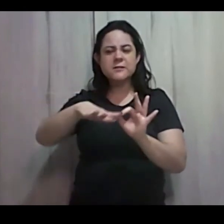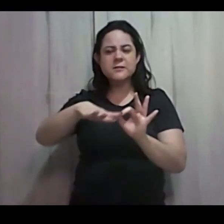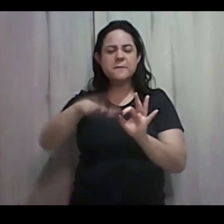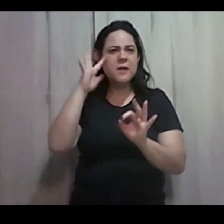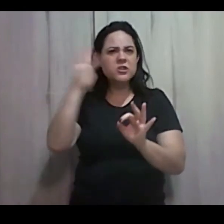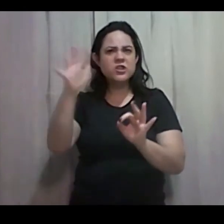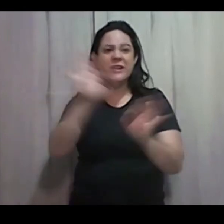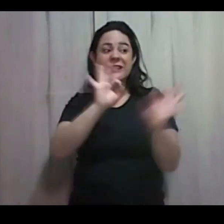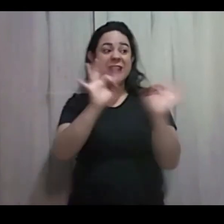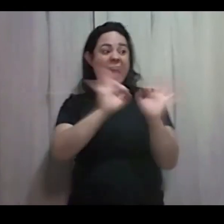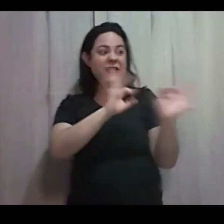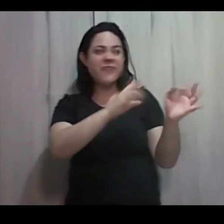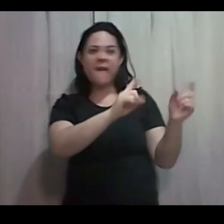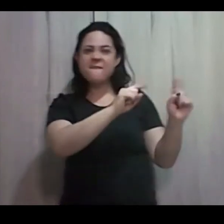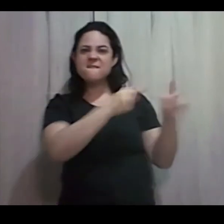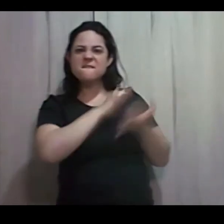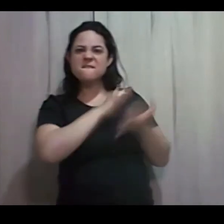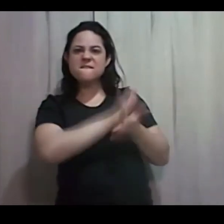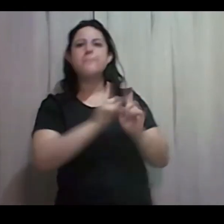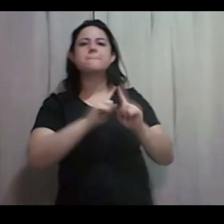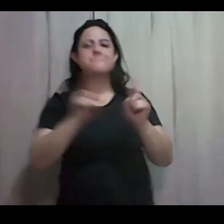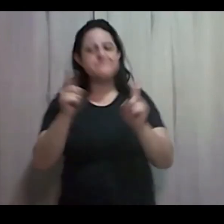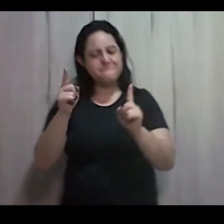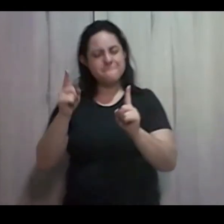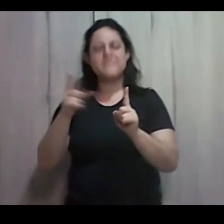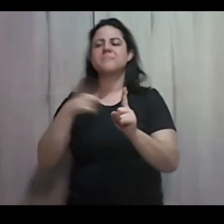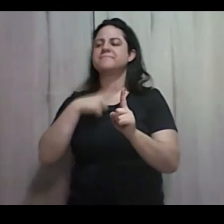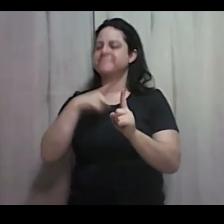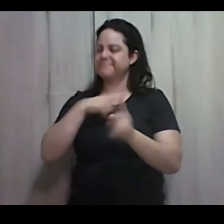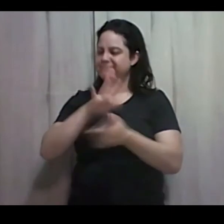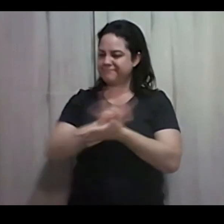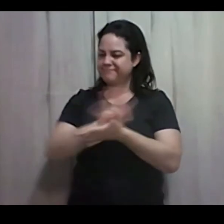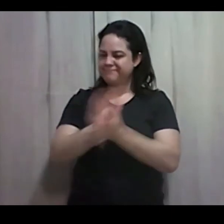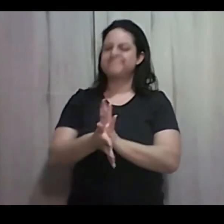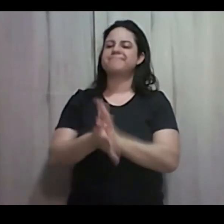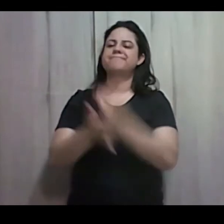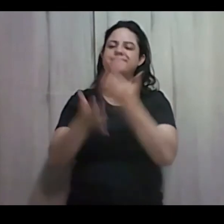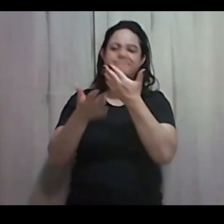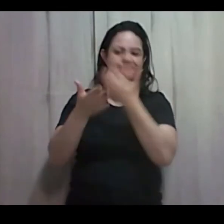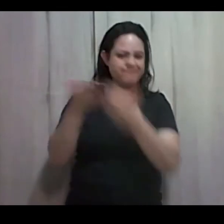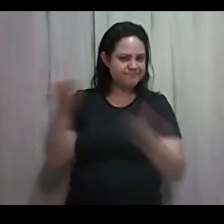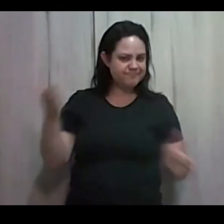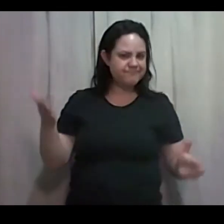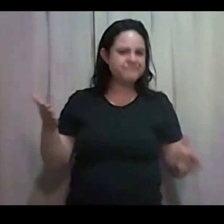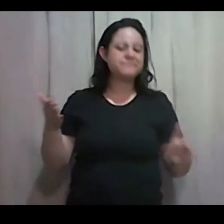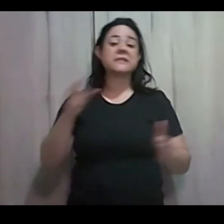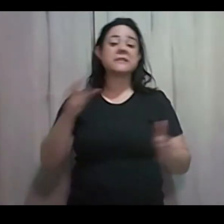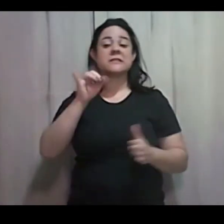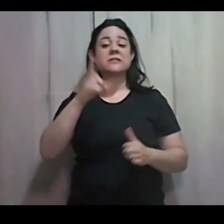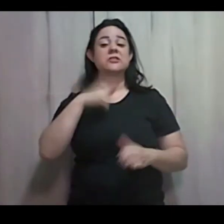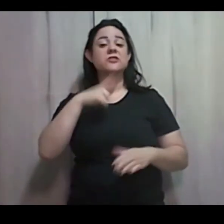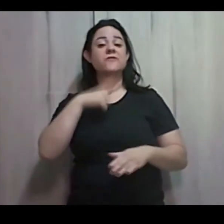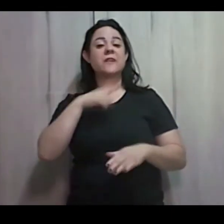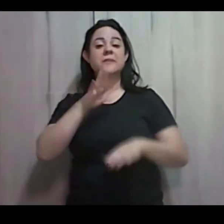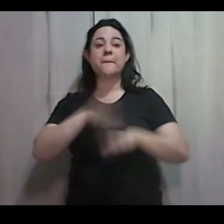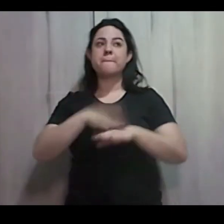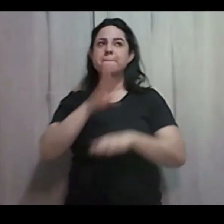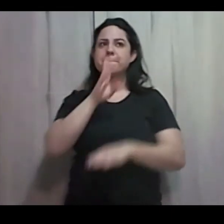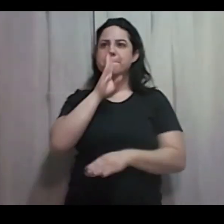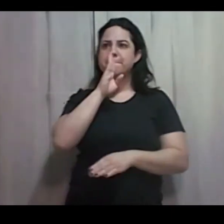Mas ela caiu Se ela tivesse ficado Mais atenta Mais vigilante Mais